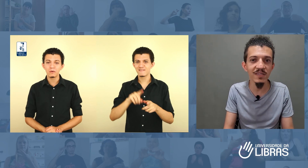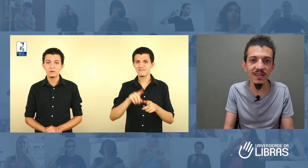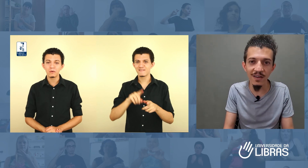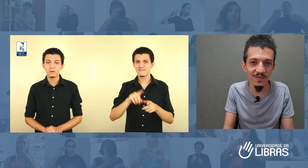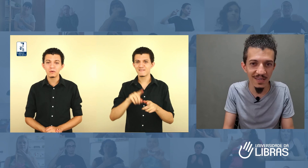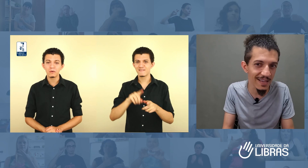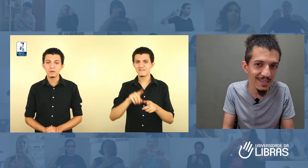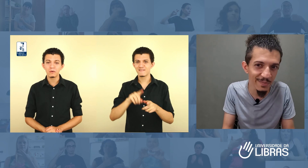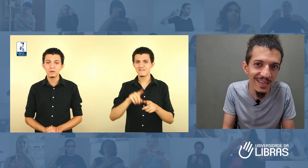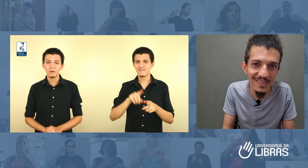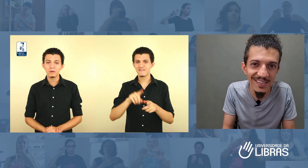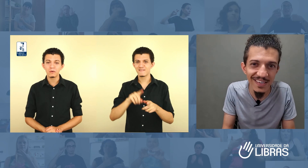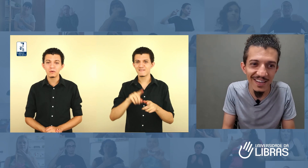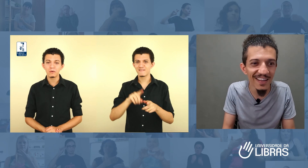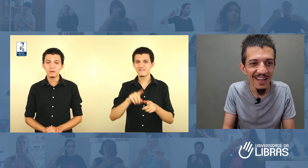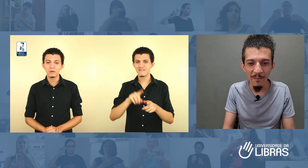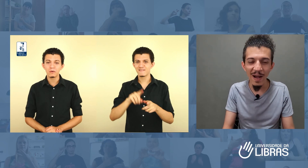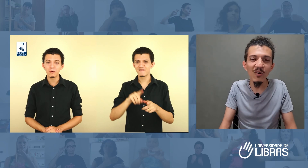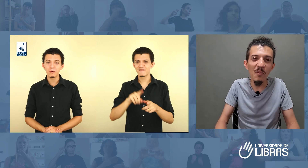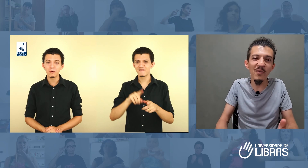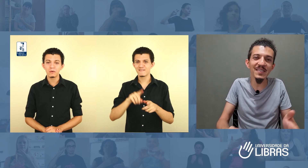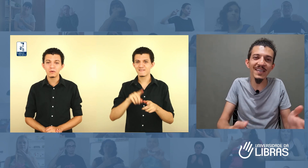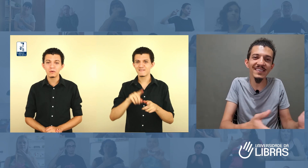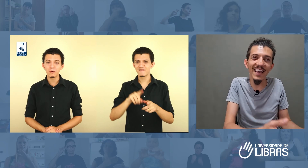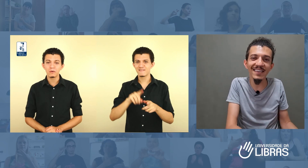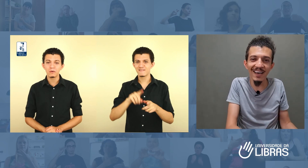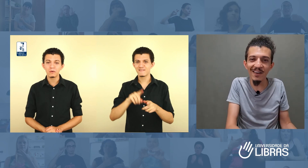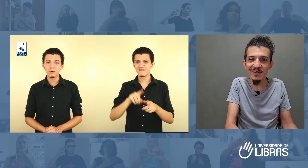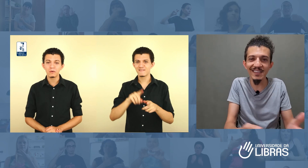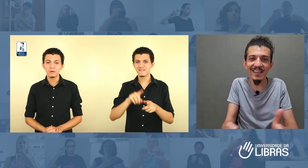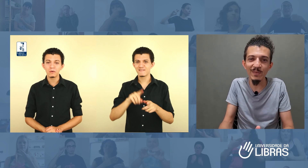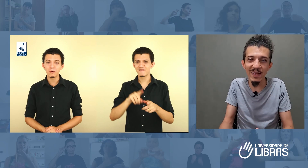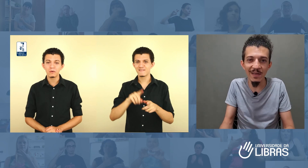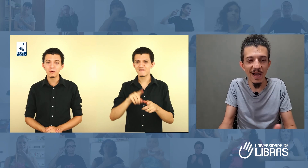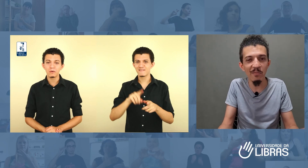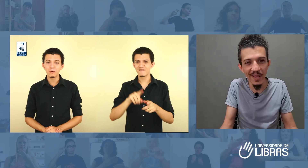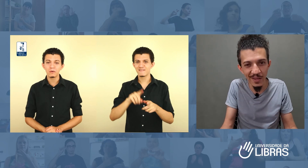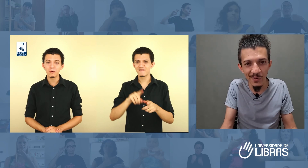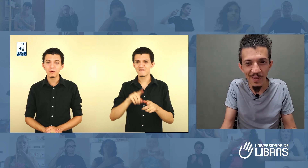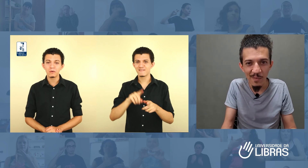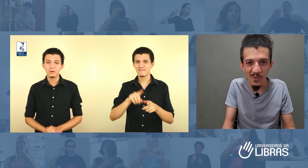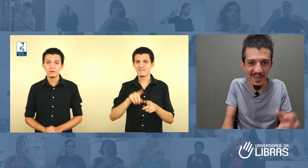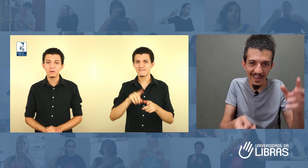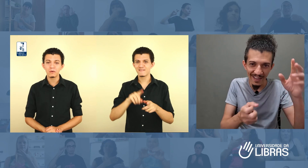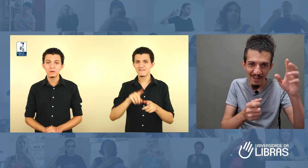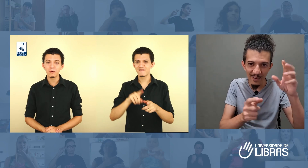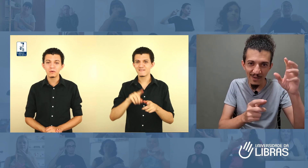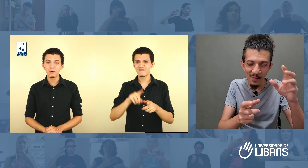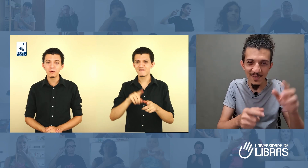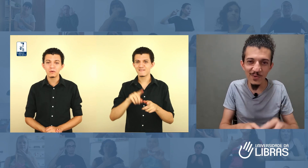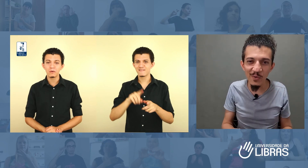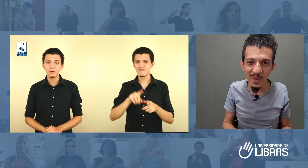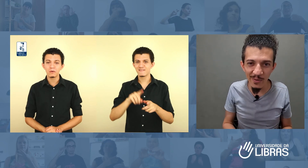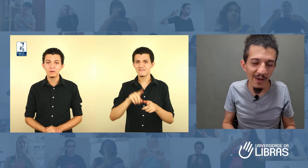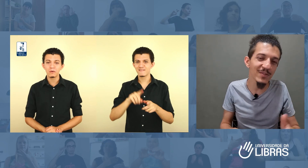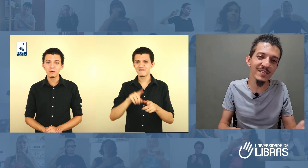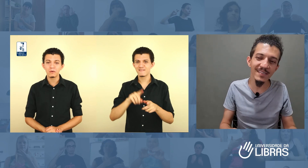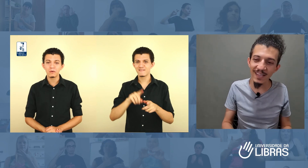anos em seis meses. Mas como dizer seis anos em seis meses é mais bonito, porque fica o mesmo número? Eu disse sim.